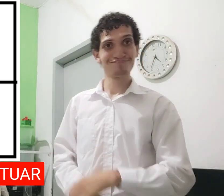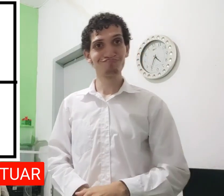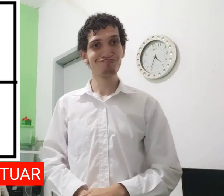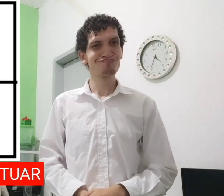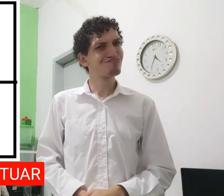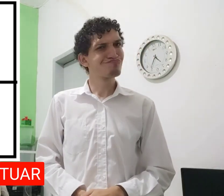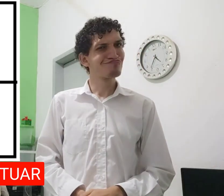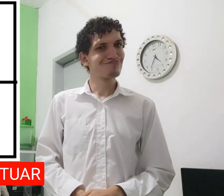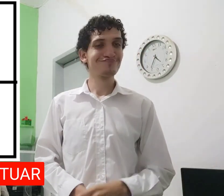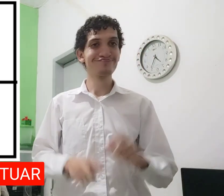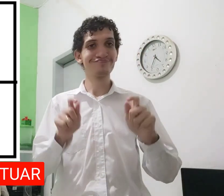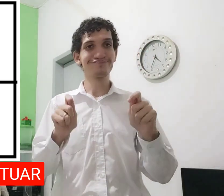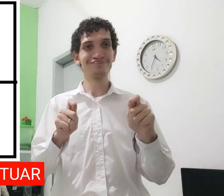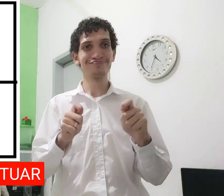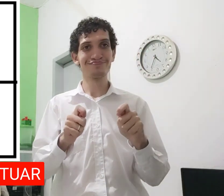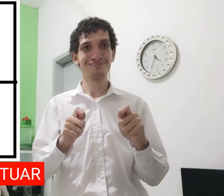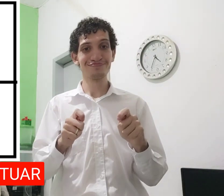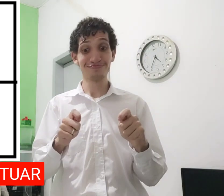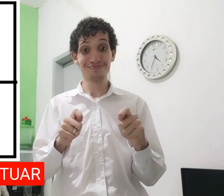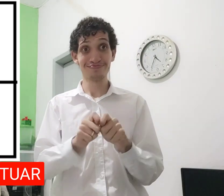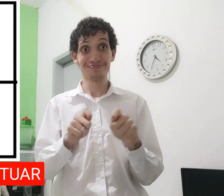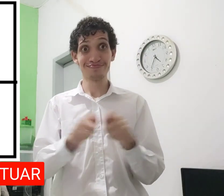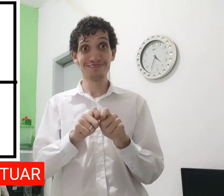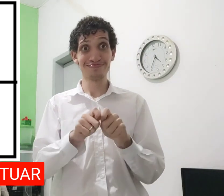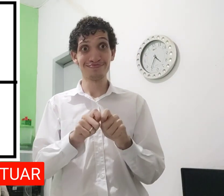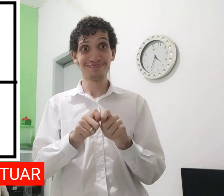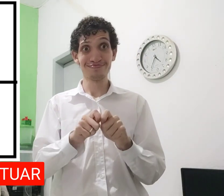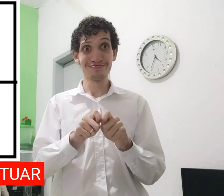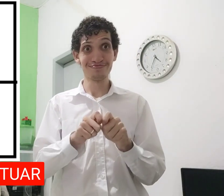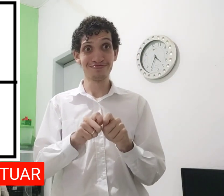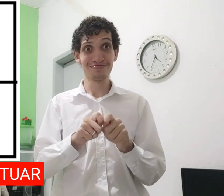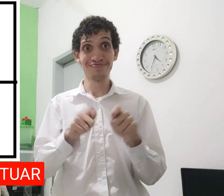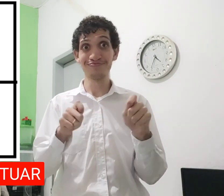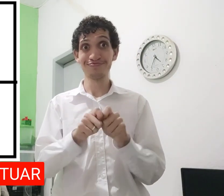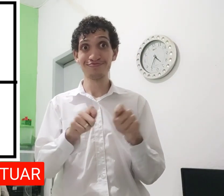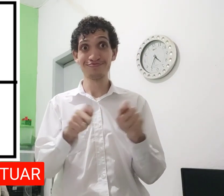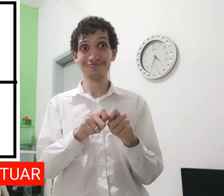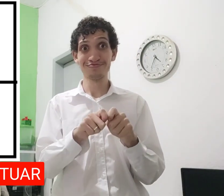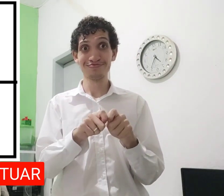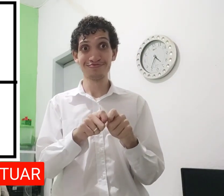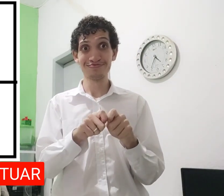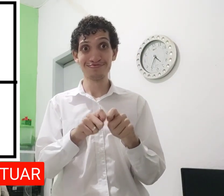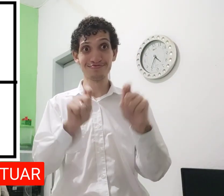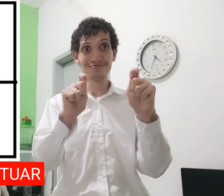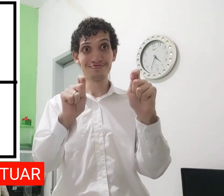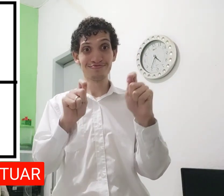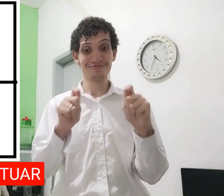doente minhkudik faz assim... Tá isto.